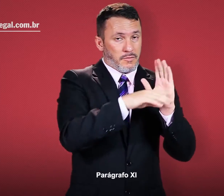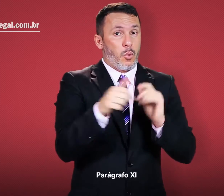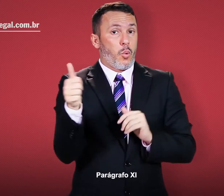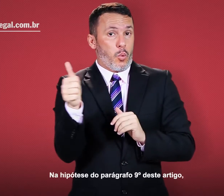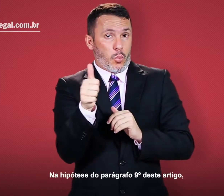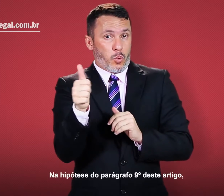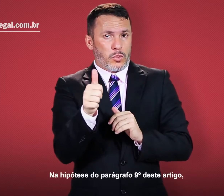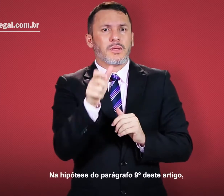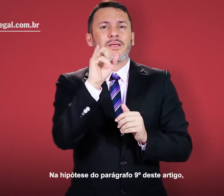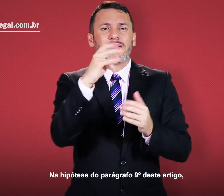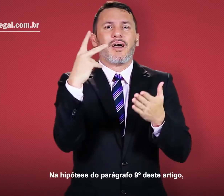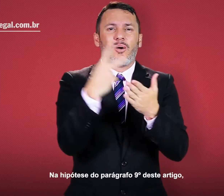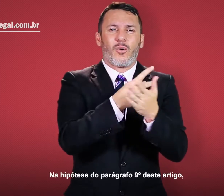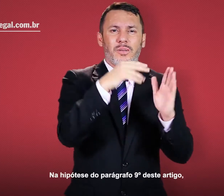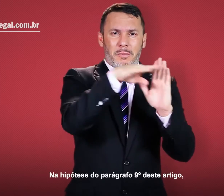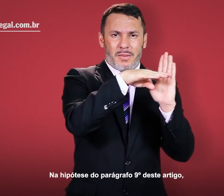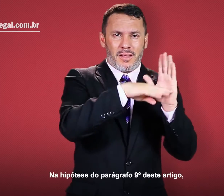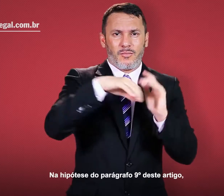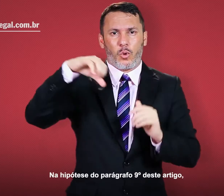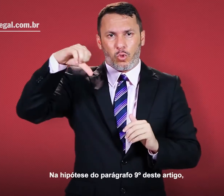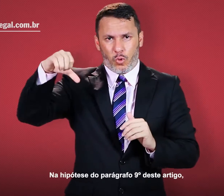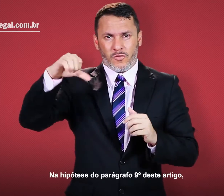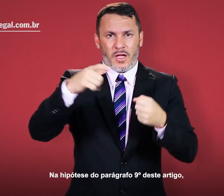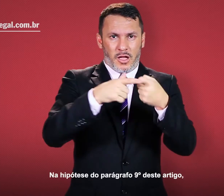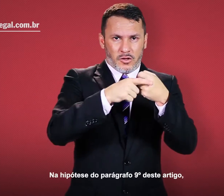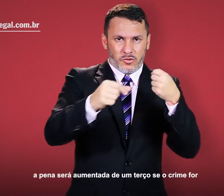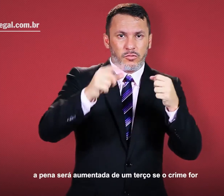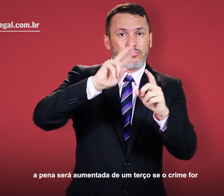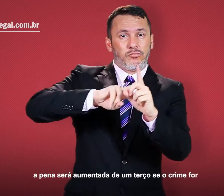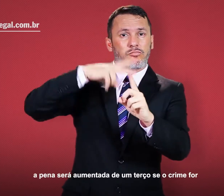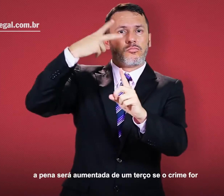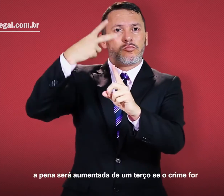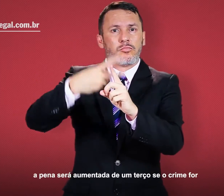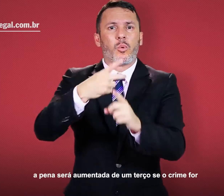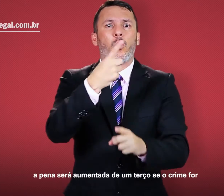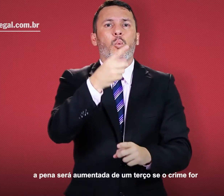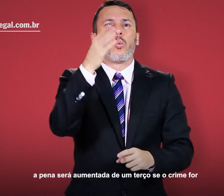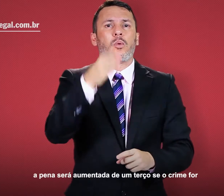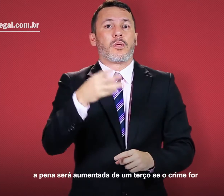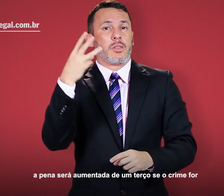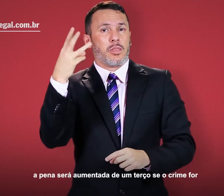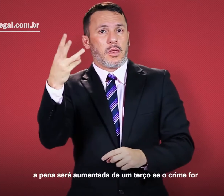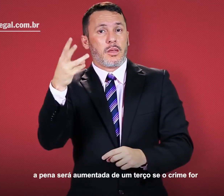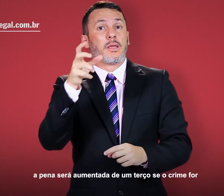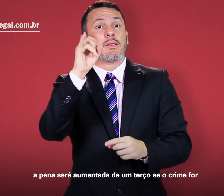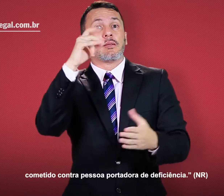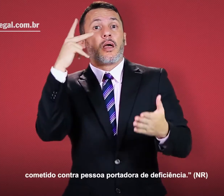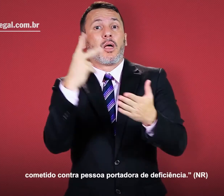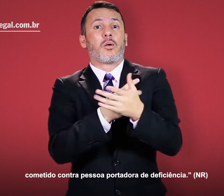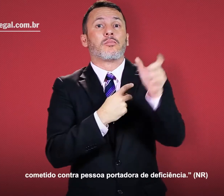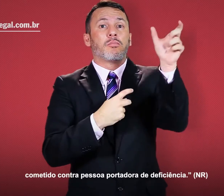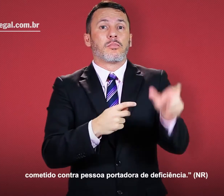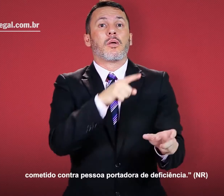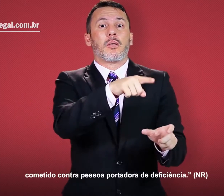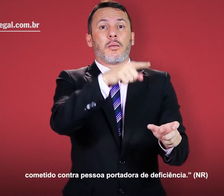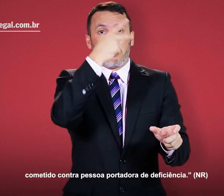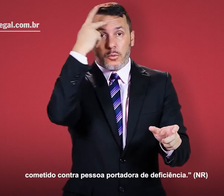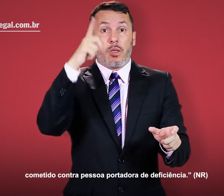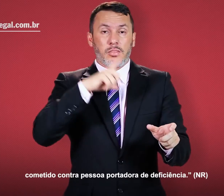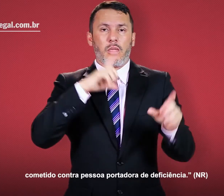11. Na hipótese do parágrafo 9º deste artigo, a pena será aumentada de um terço se o crime for cometido contra a pessoa portadora